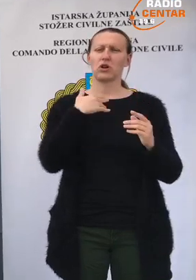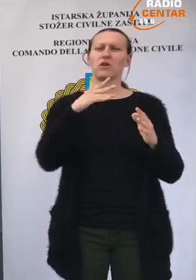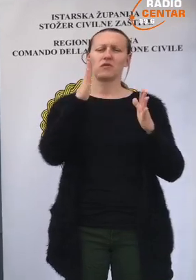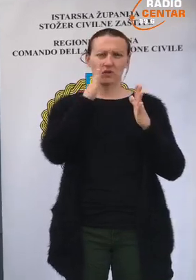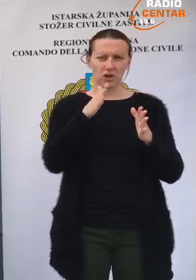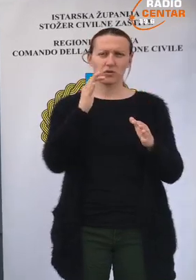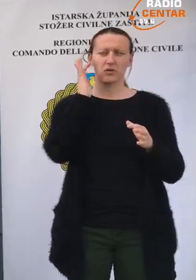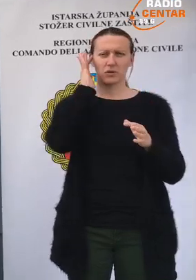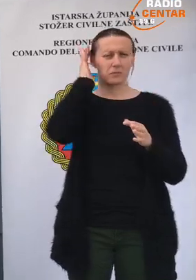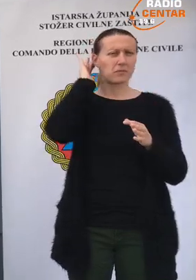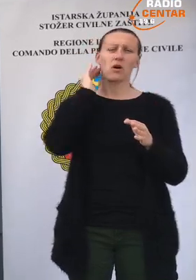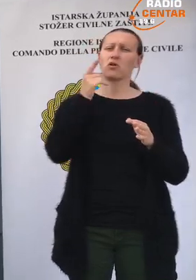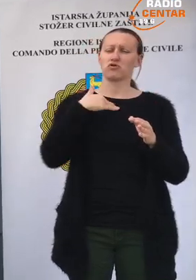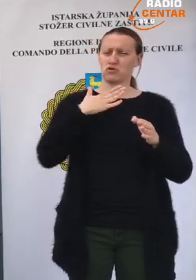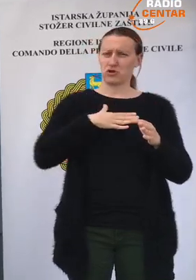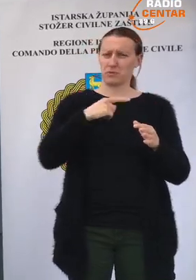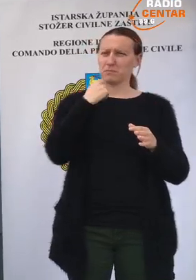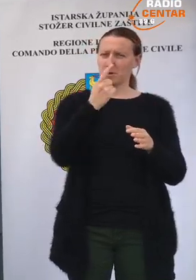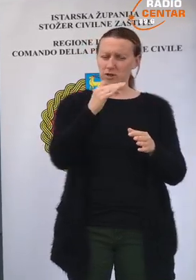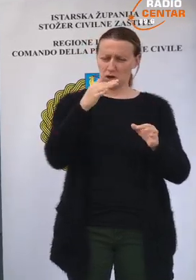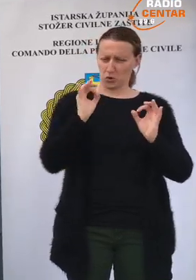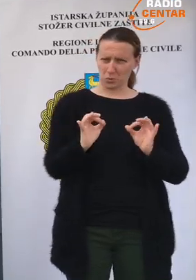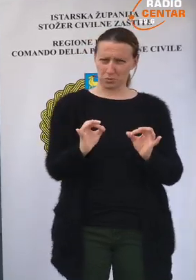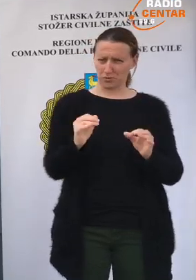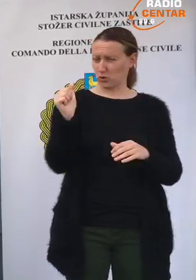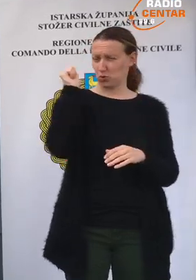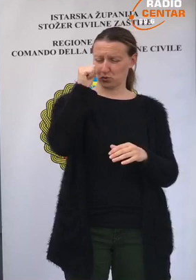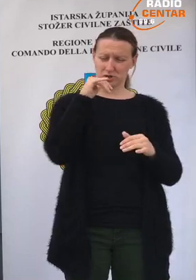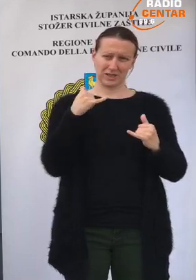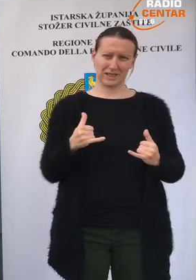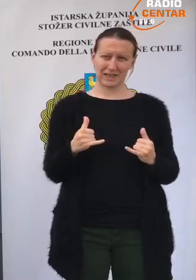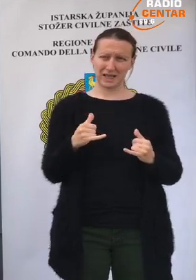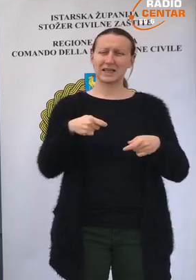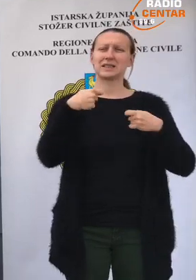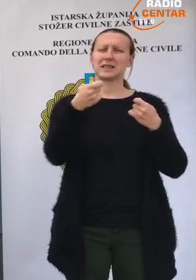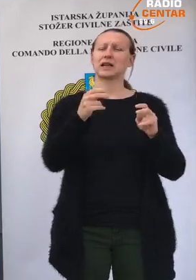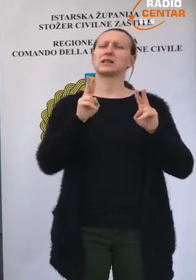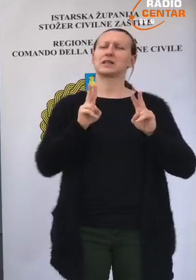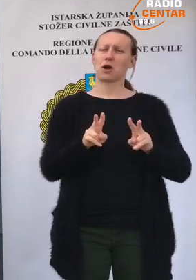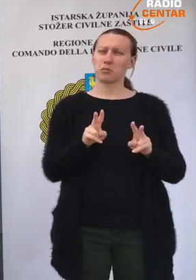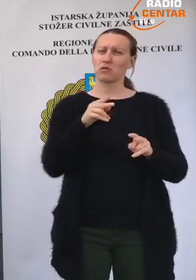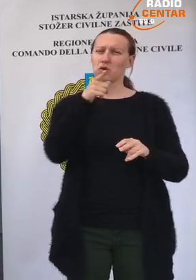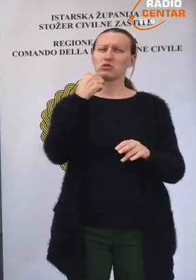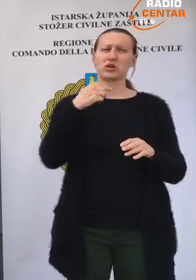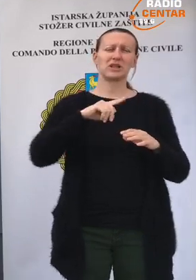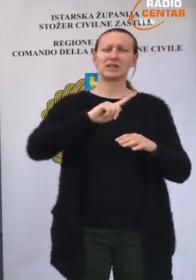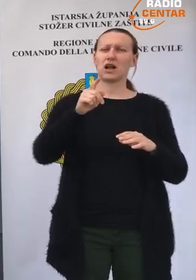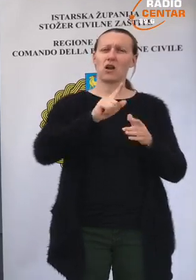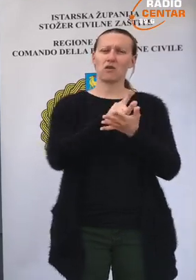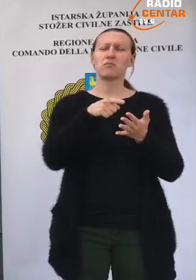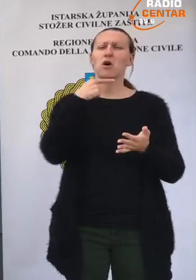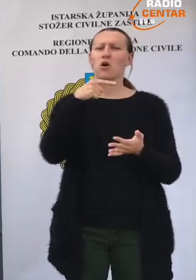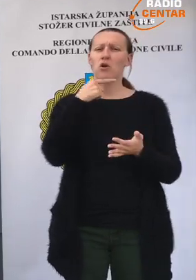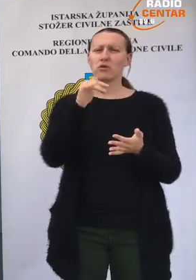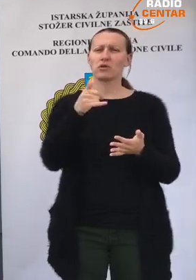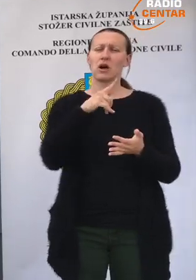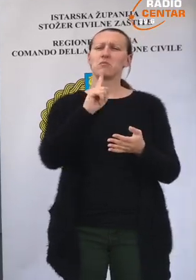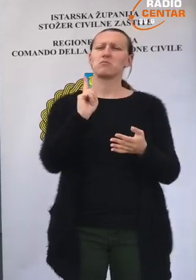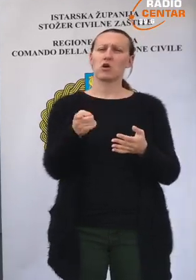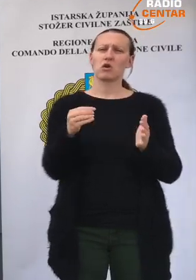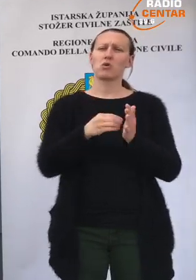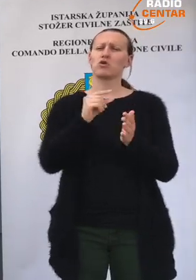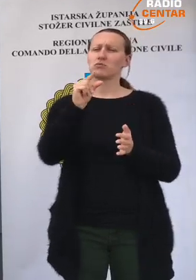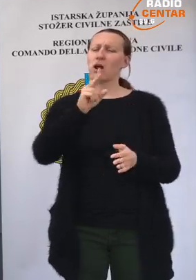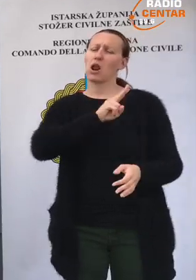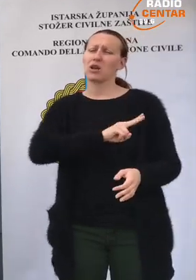nego sam uvjeran. Ono što želim reći da upravo jučer i danas nam daje zapravo ono što cijelo vrijeme govorimo, da se